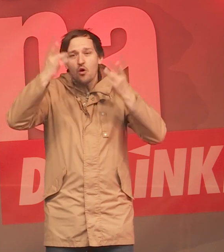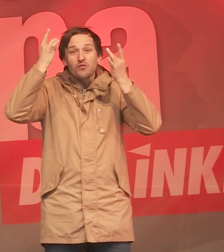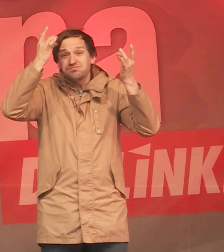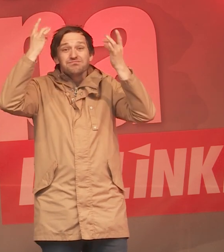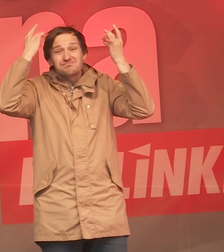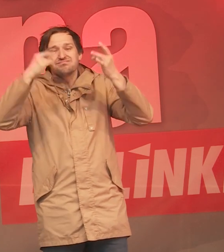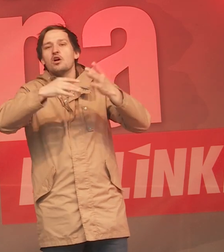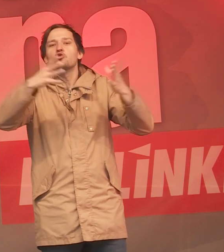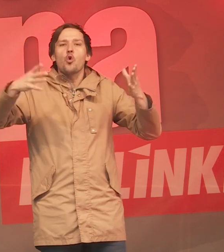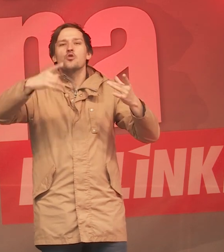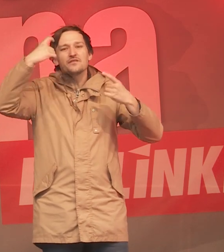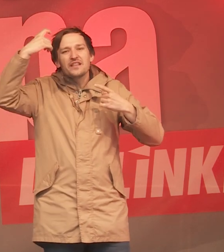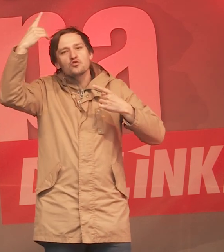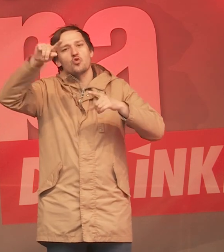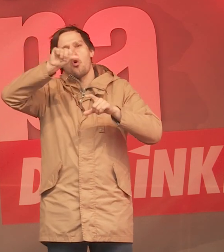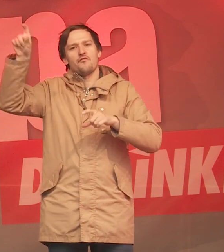Enteignungsphilosophen.